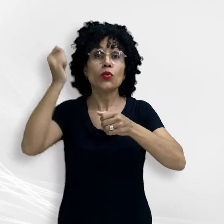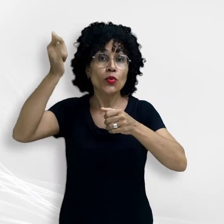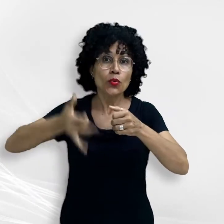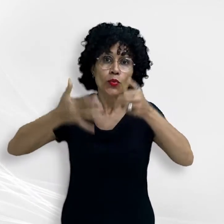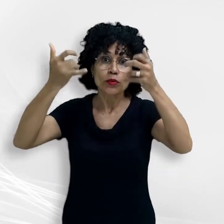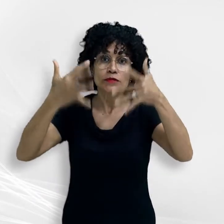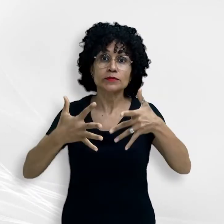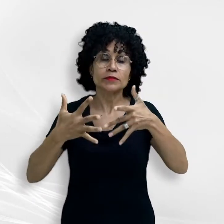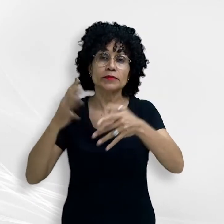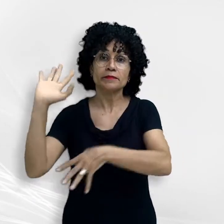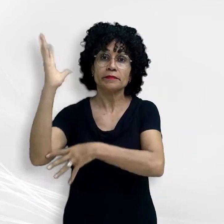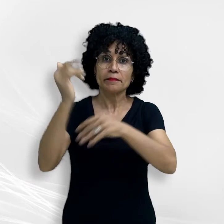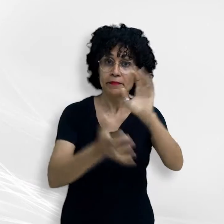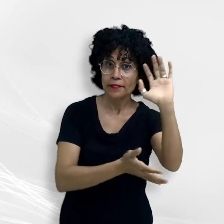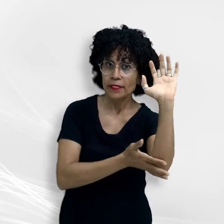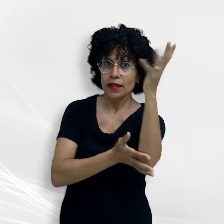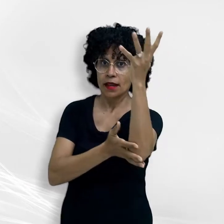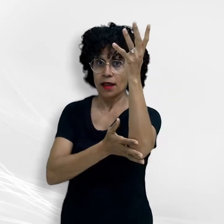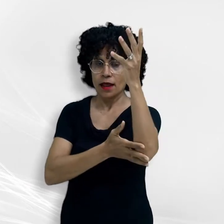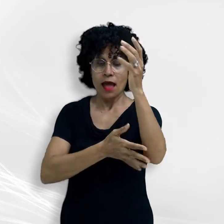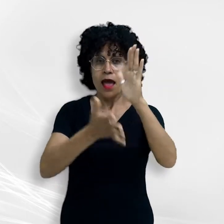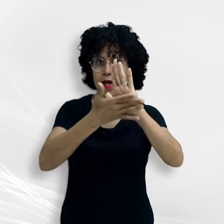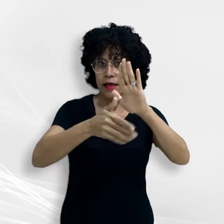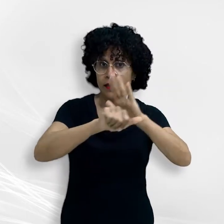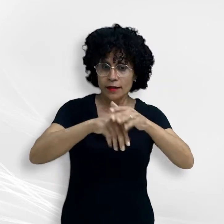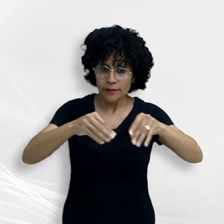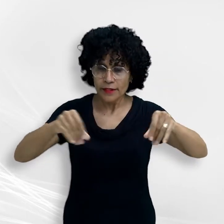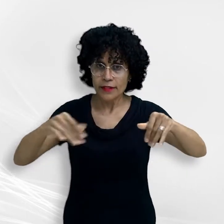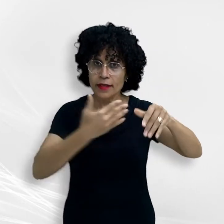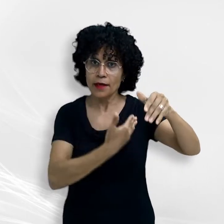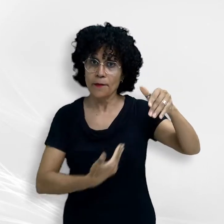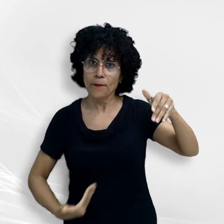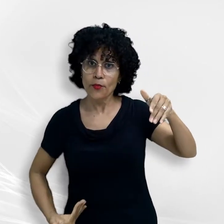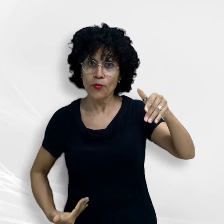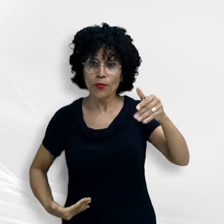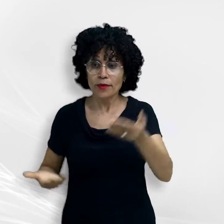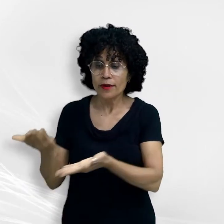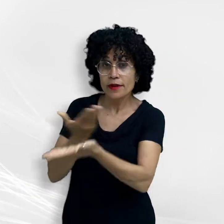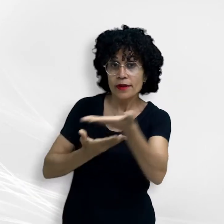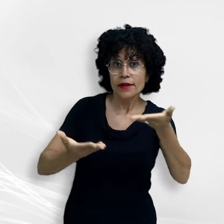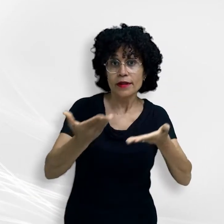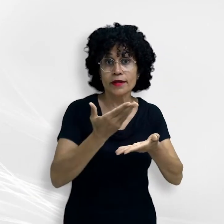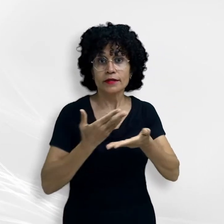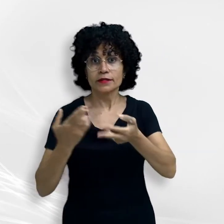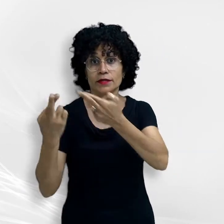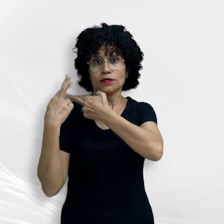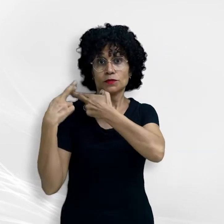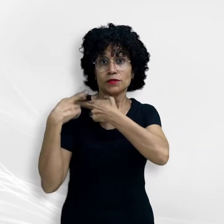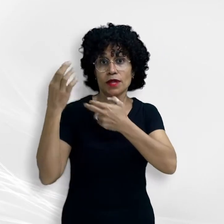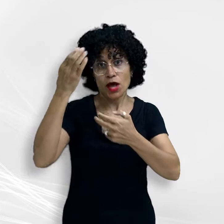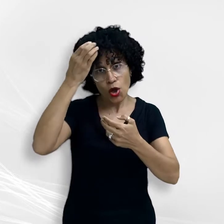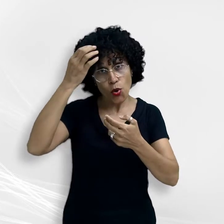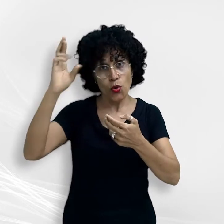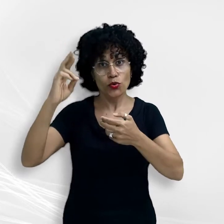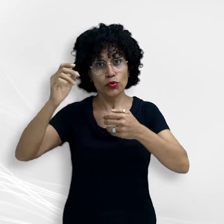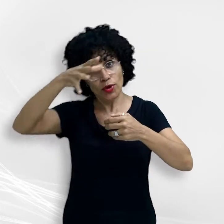falará sobre crimes ambientais em terras públicas. A mediação ficará sob responsabilidade da Coordenadora do Projeto